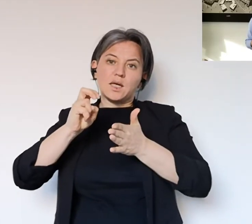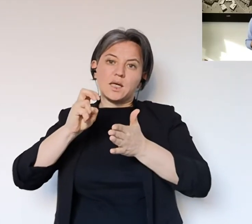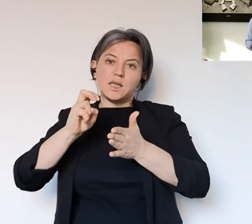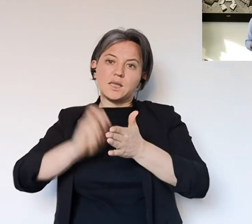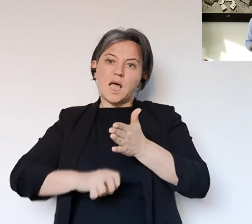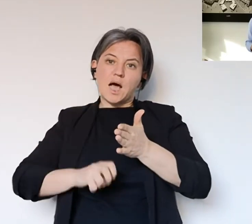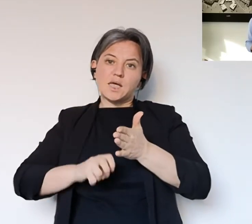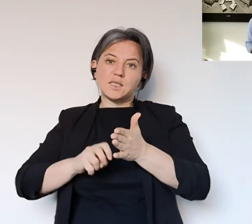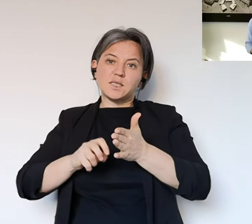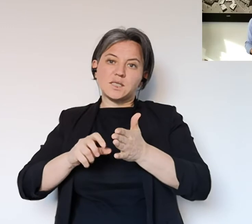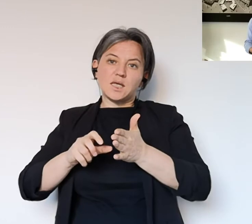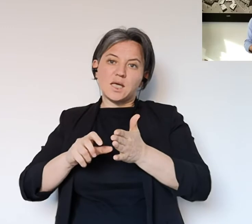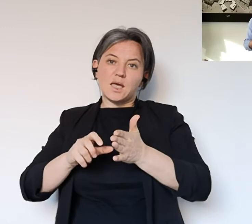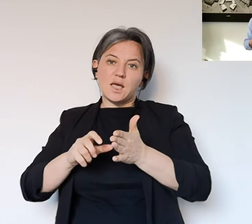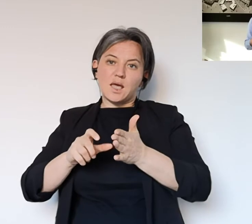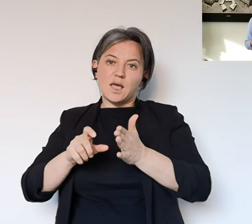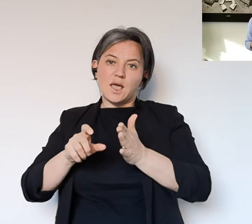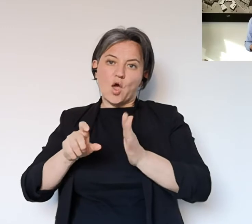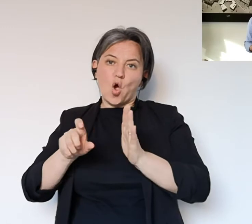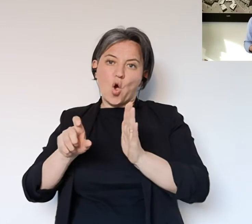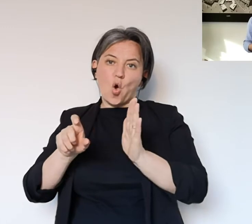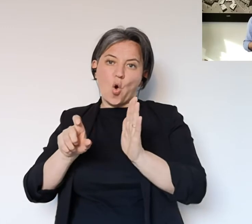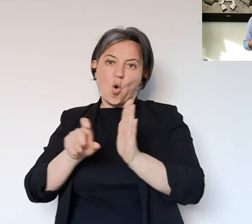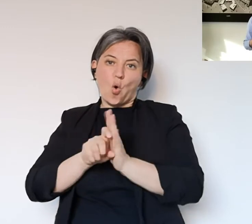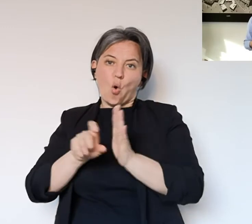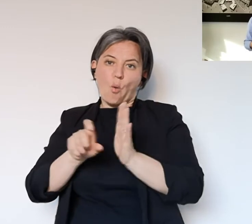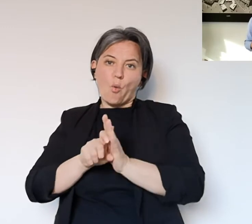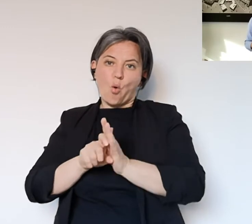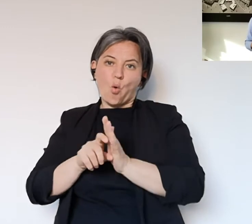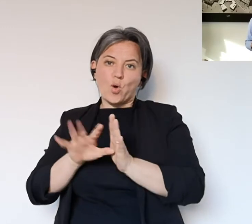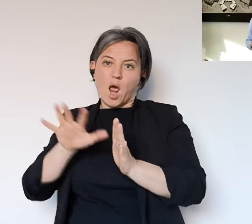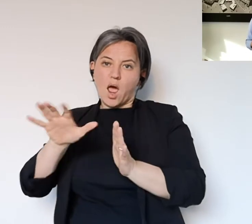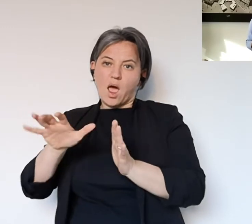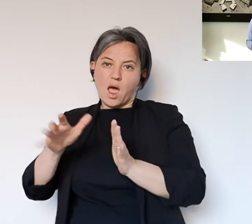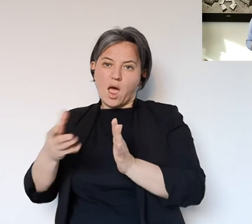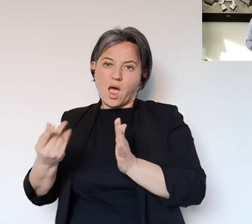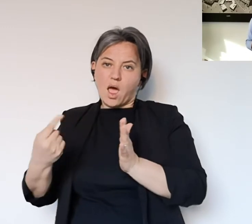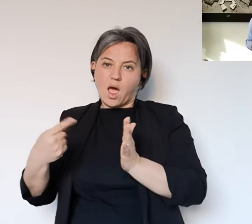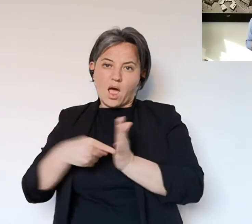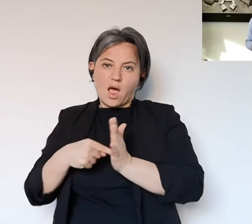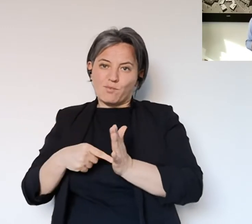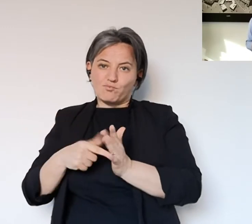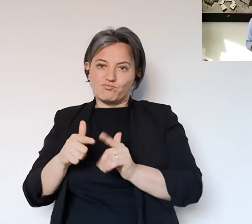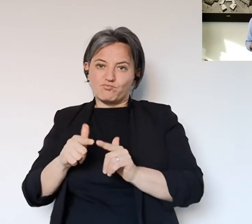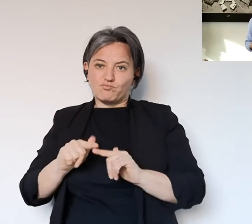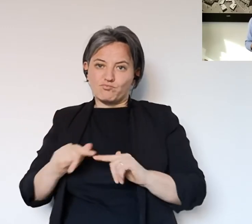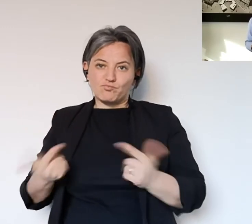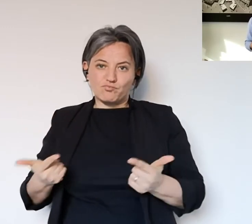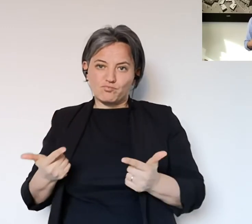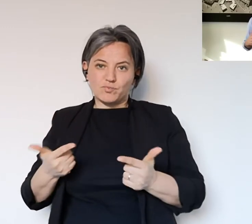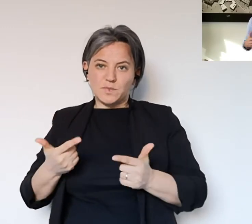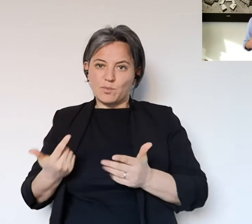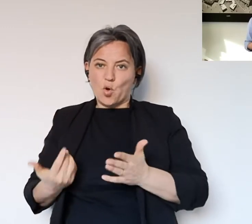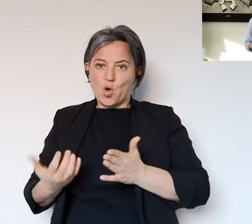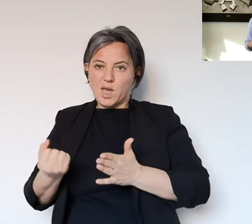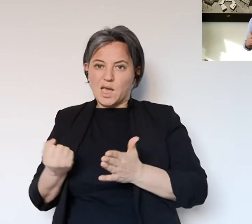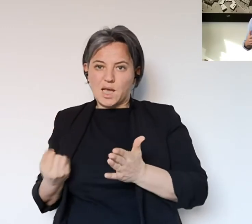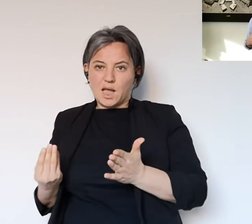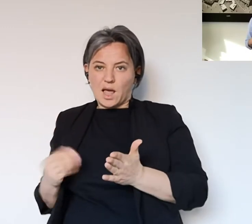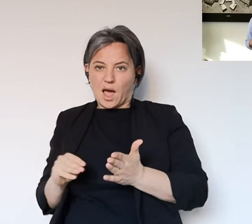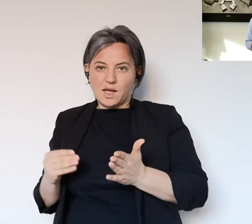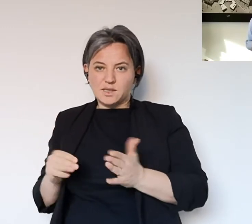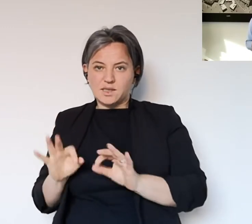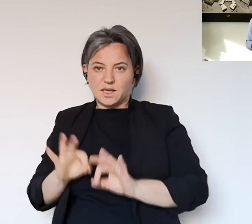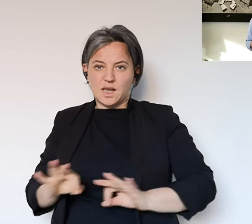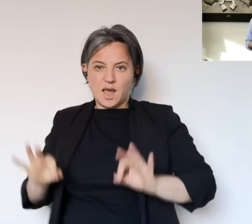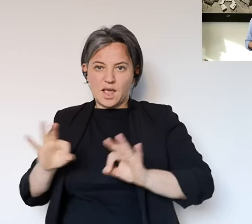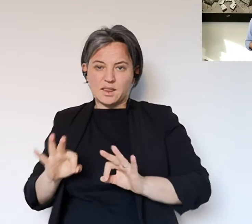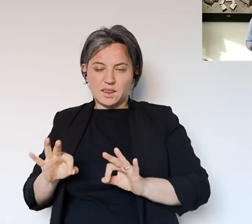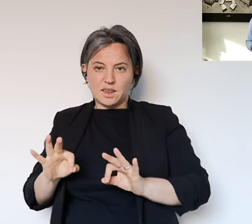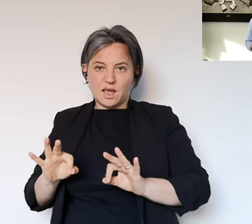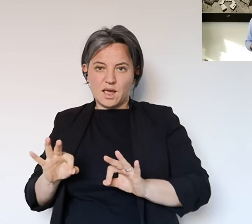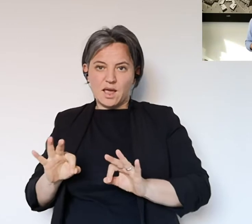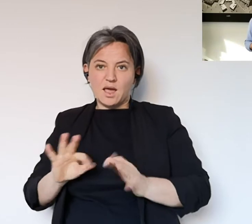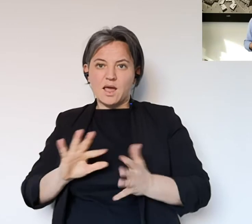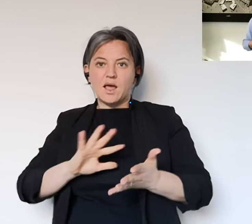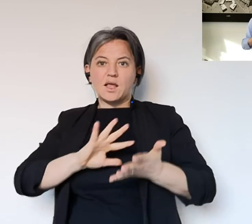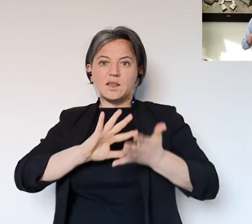significasse questo in mancato e introito per l'ente locale in termini fiscali. Questo ci ha portato a